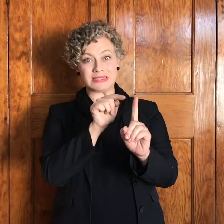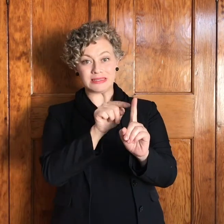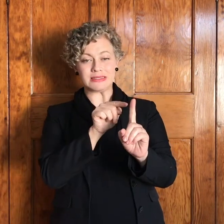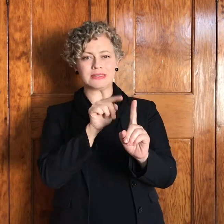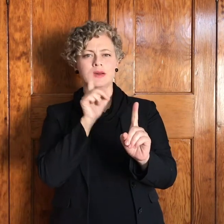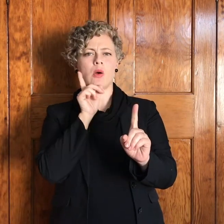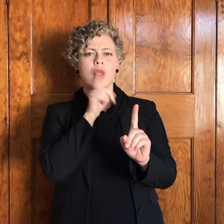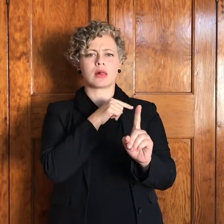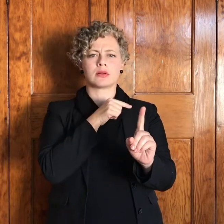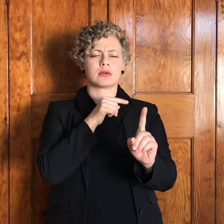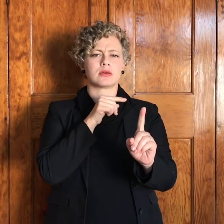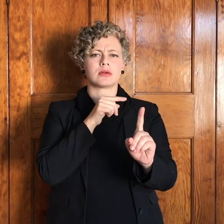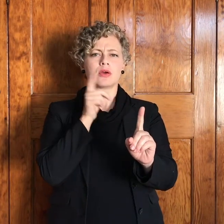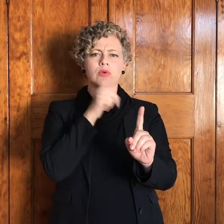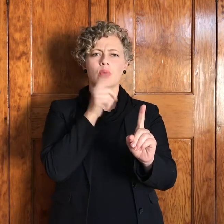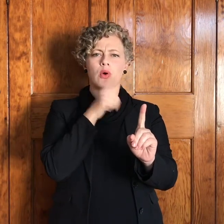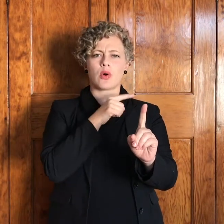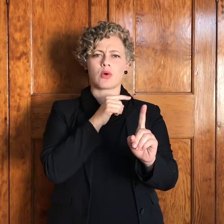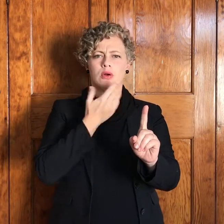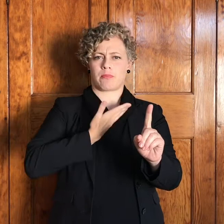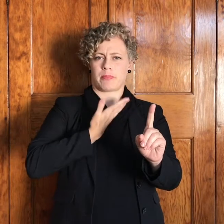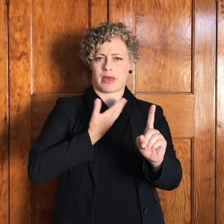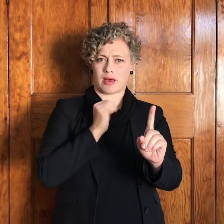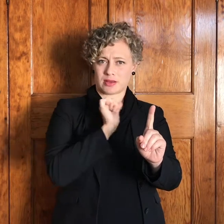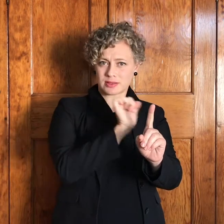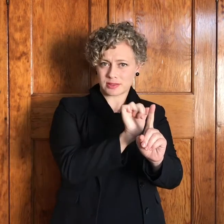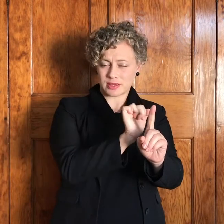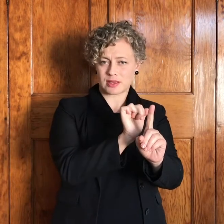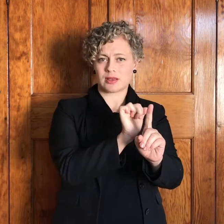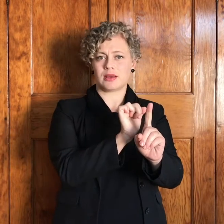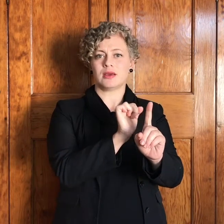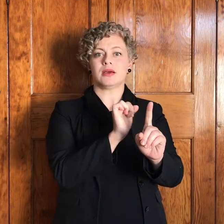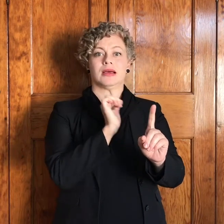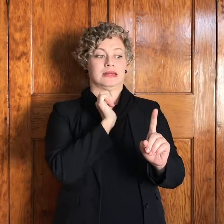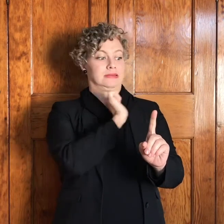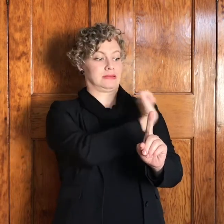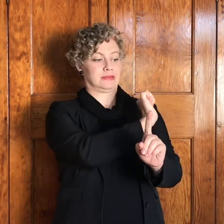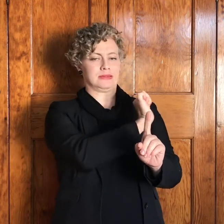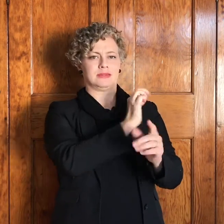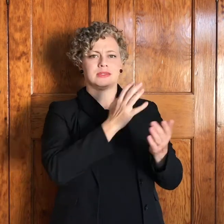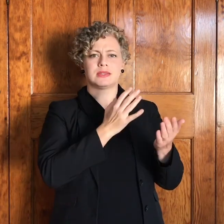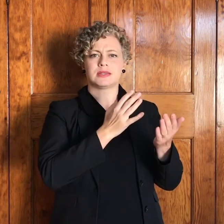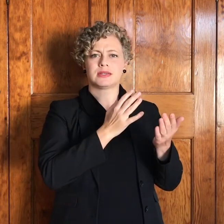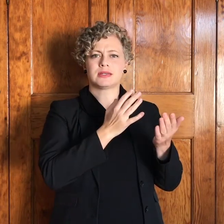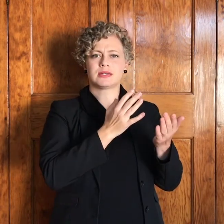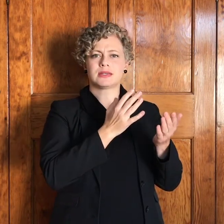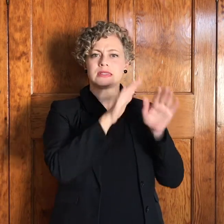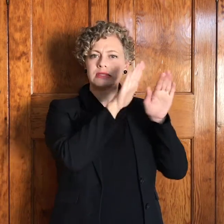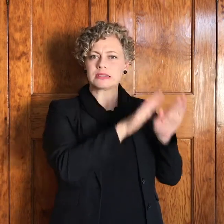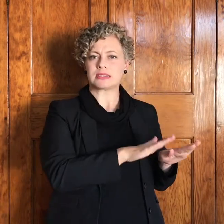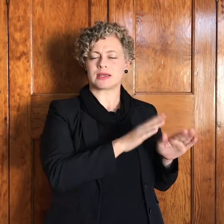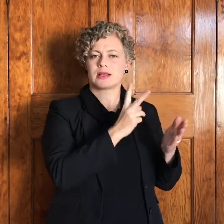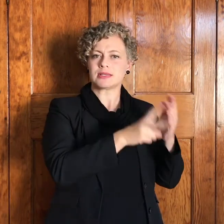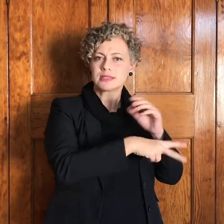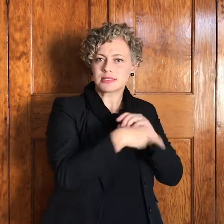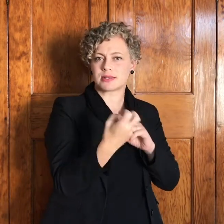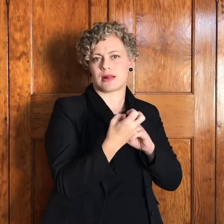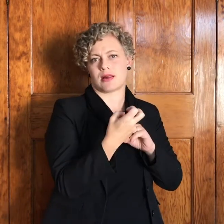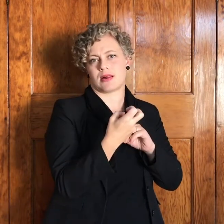sien. En nou is hy op pad. Nou, voordat